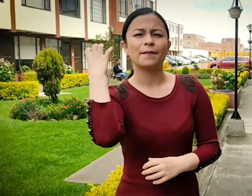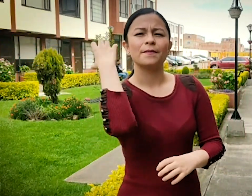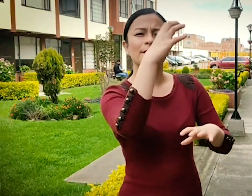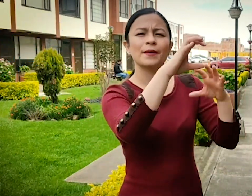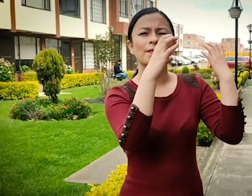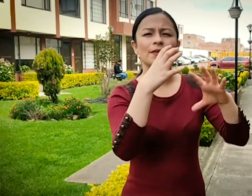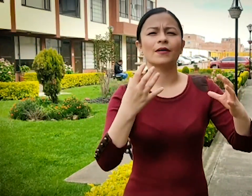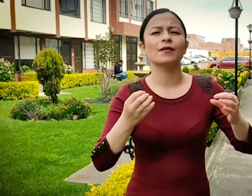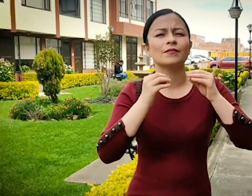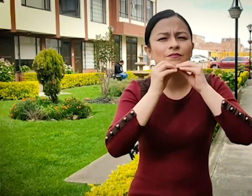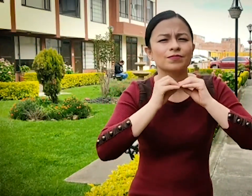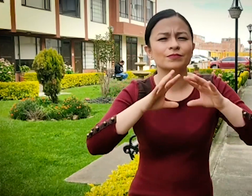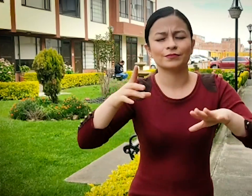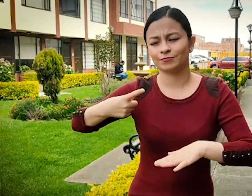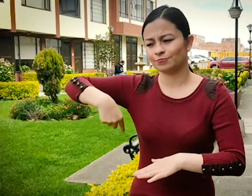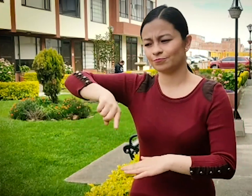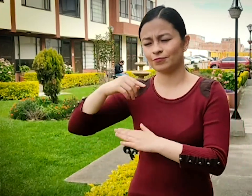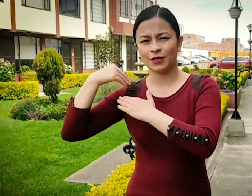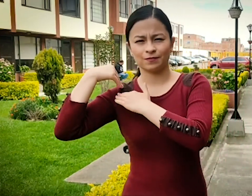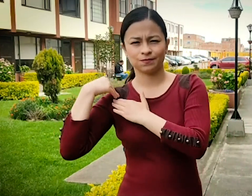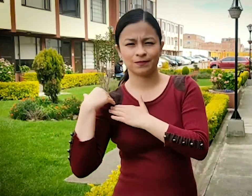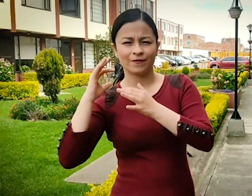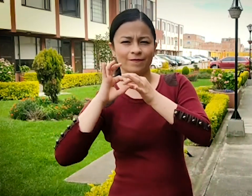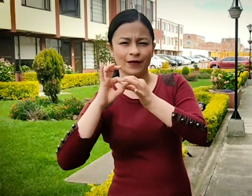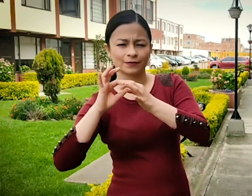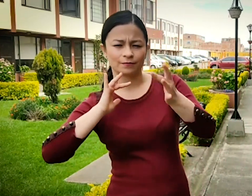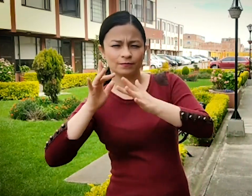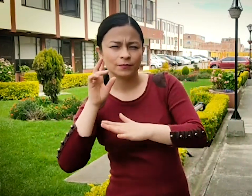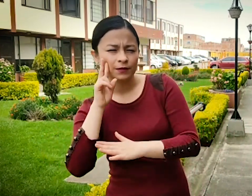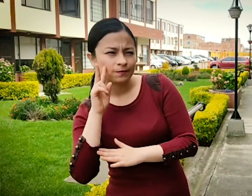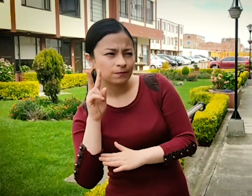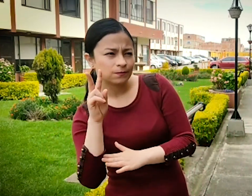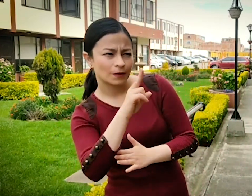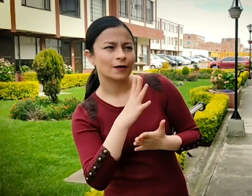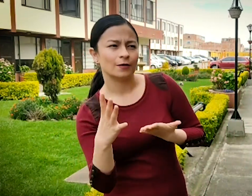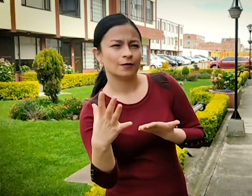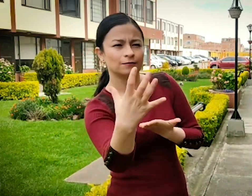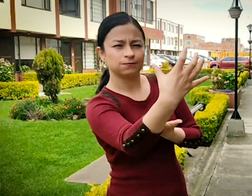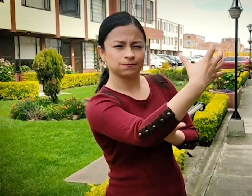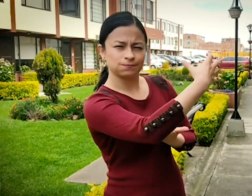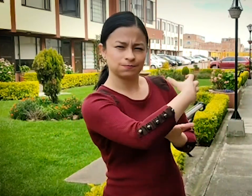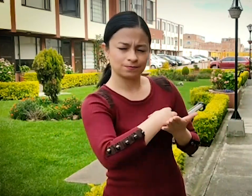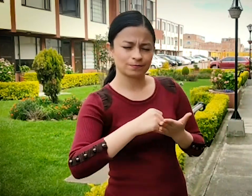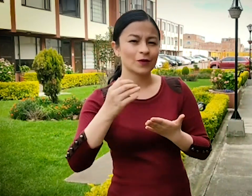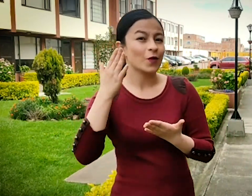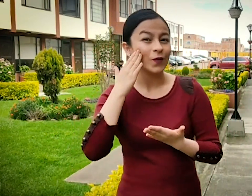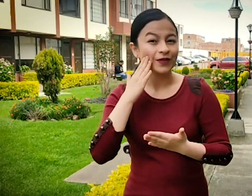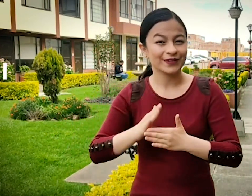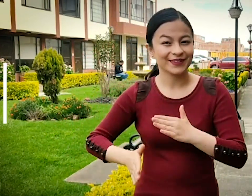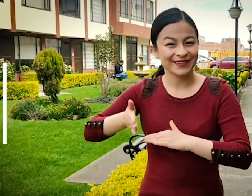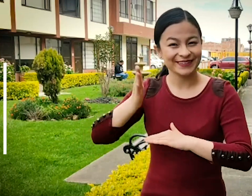Nosotros desde FENASCOR vamos a estar muy atentos a recopilar todos estos videos hasta el día 10 de junio.